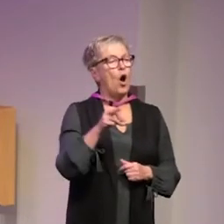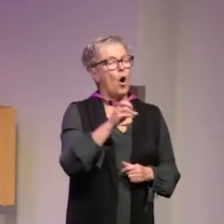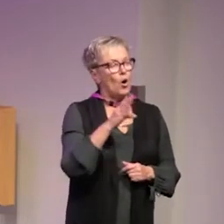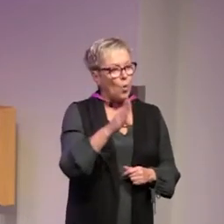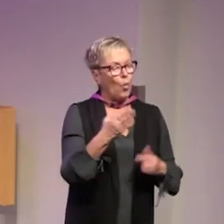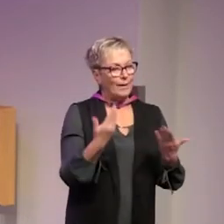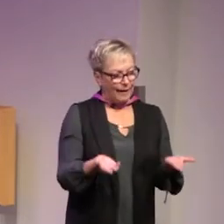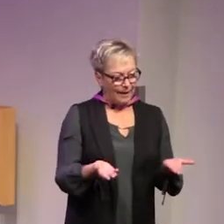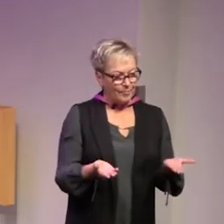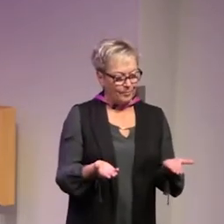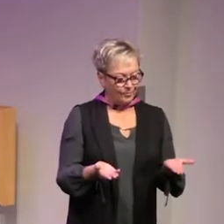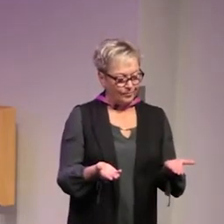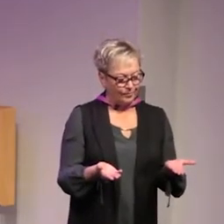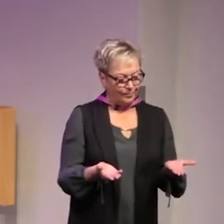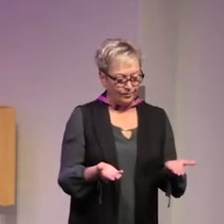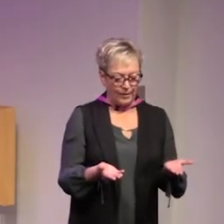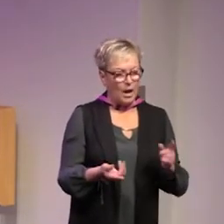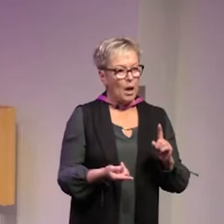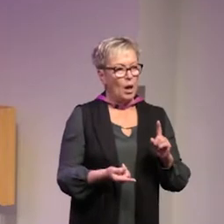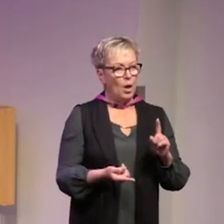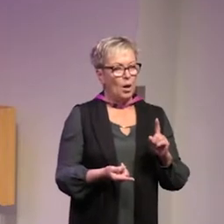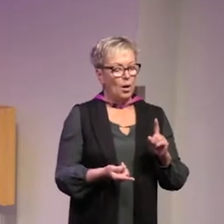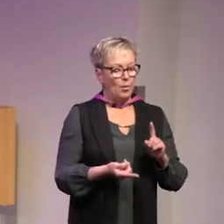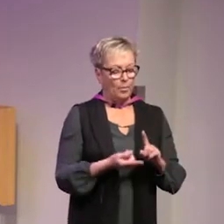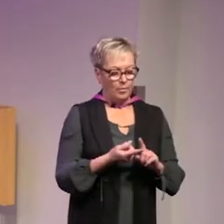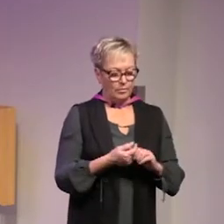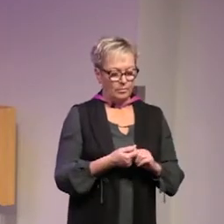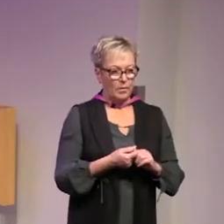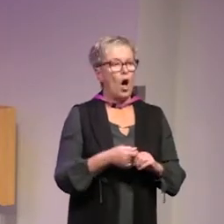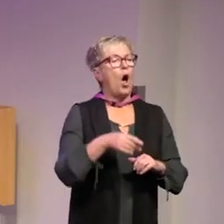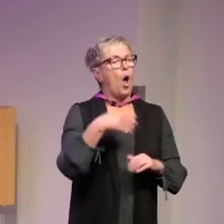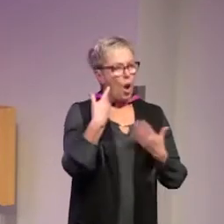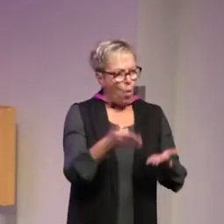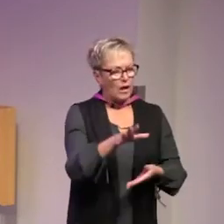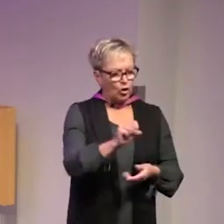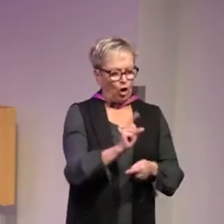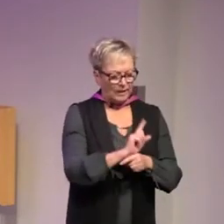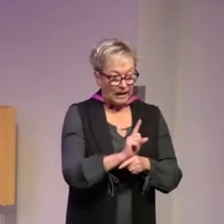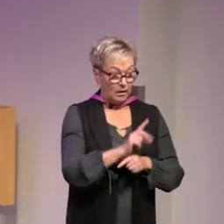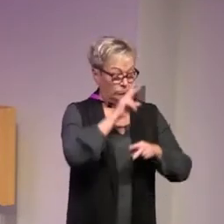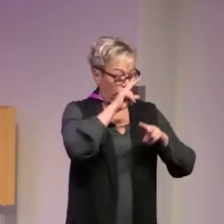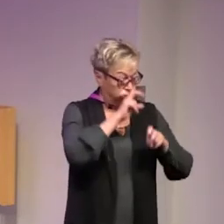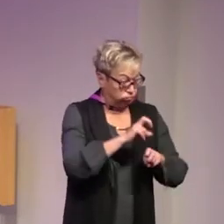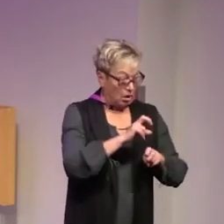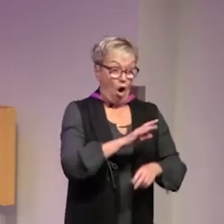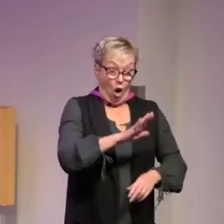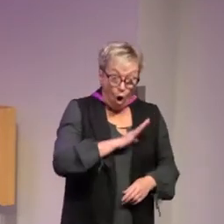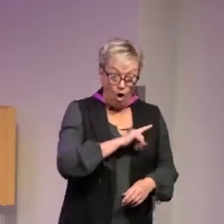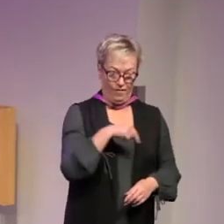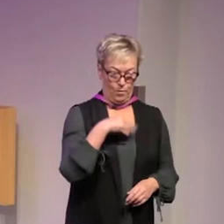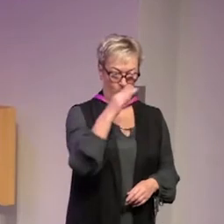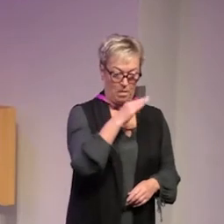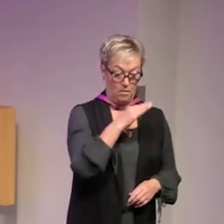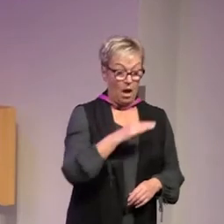rådet är väl att okej börja låt det ta tid börja i att ta reda på har vi ett